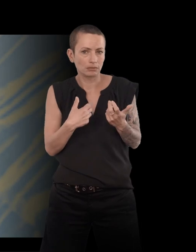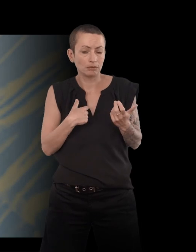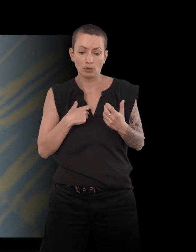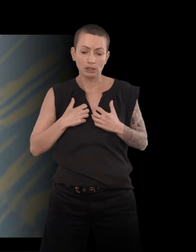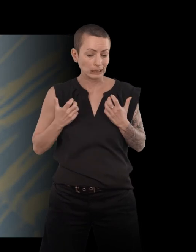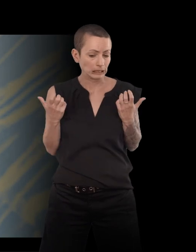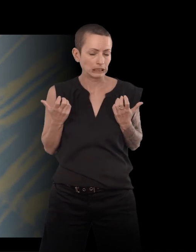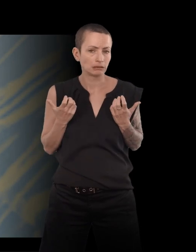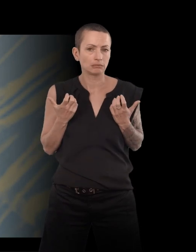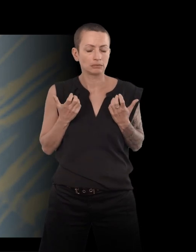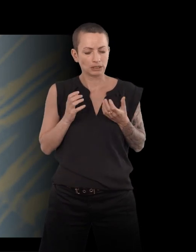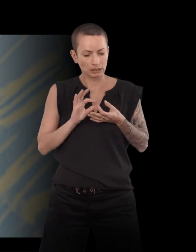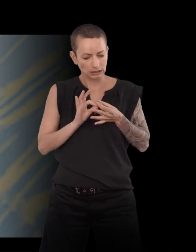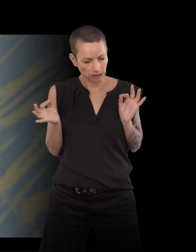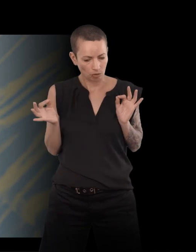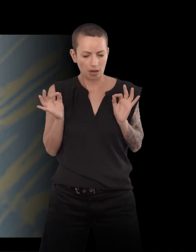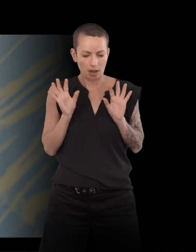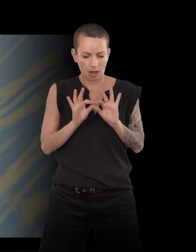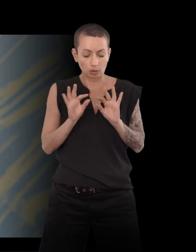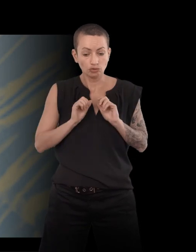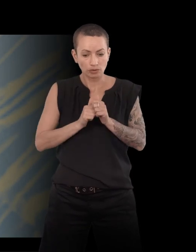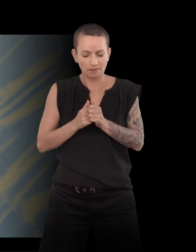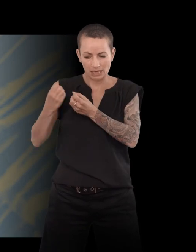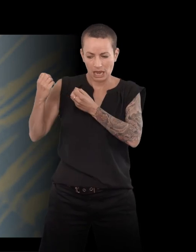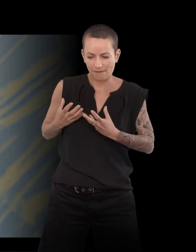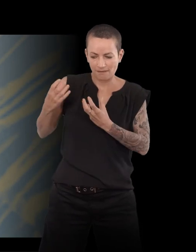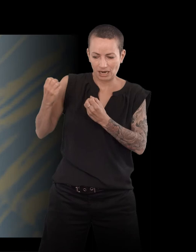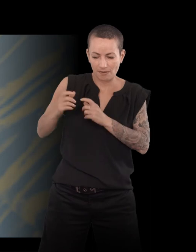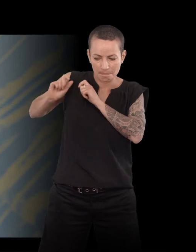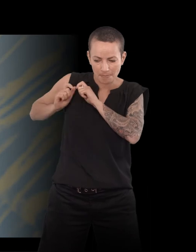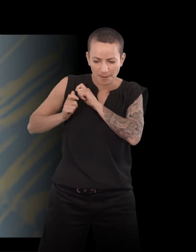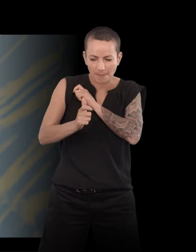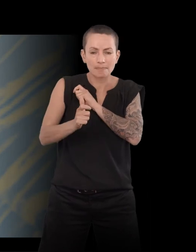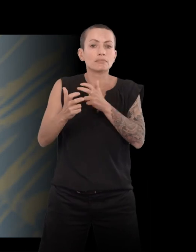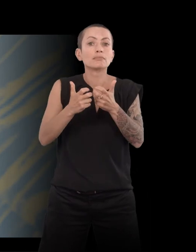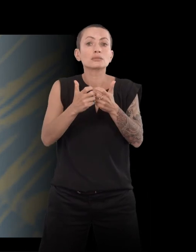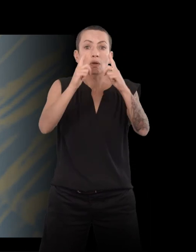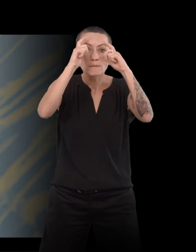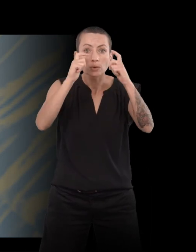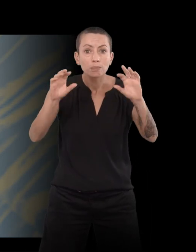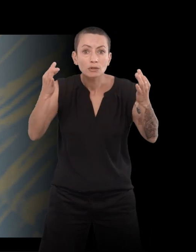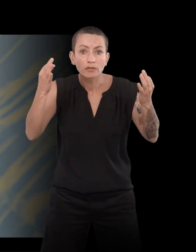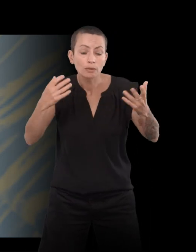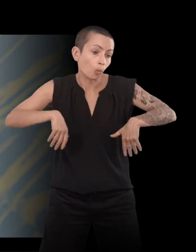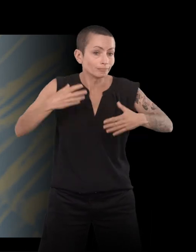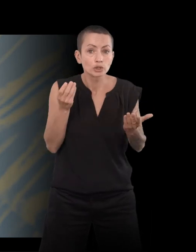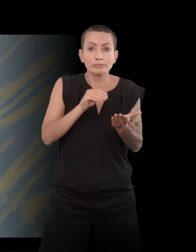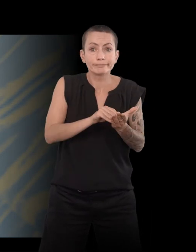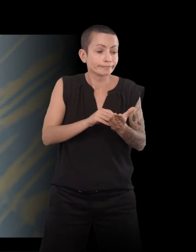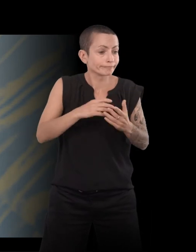les choses, l'ordre dans lequel elles m'arrivait. Voilà, je ne trouve pas la photo. Je dis, c'est bête, je ne trouve pas la photo.